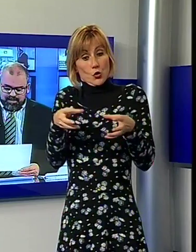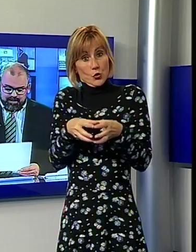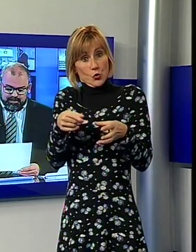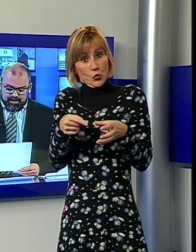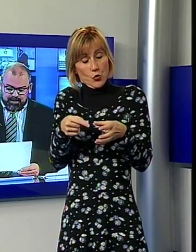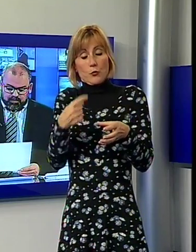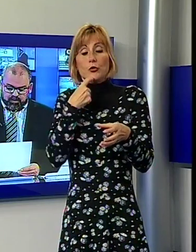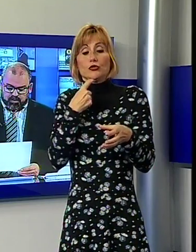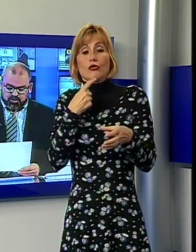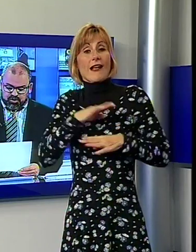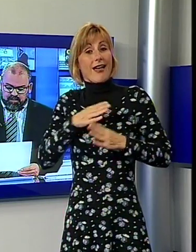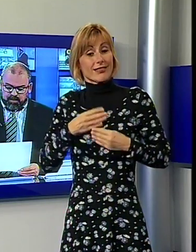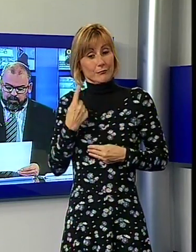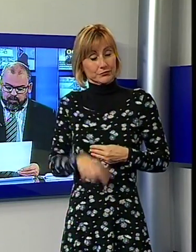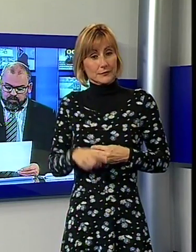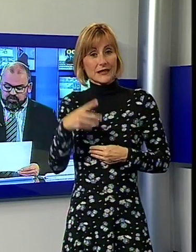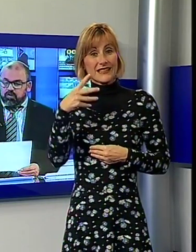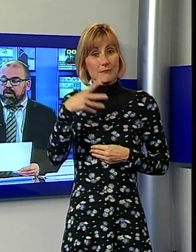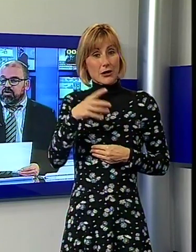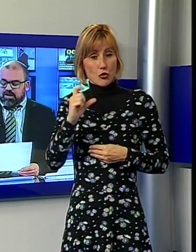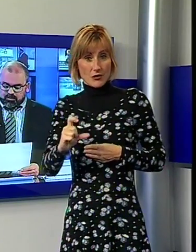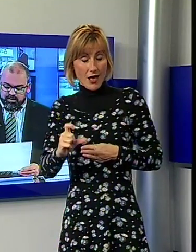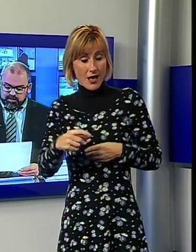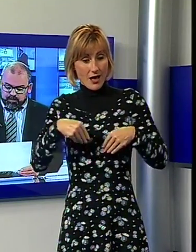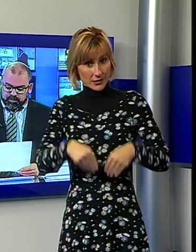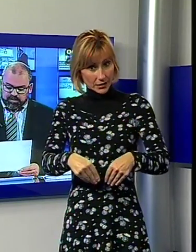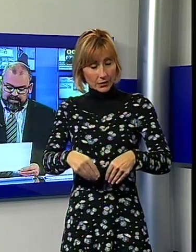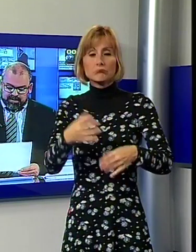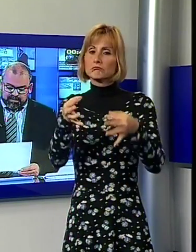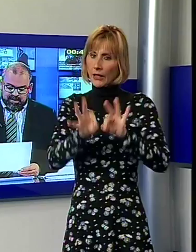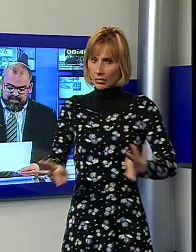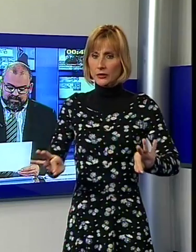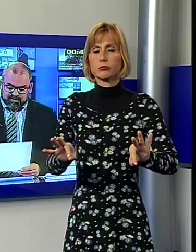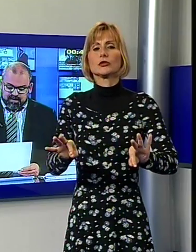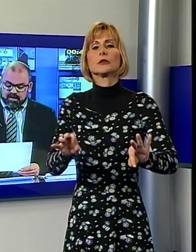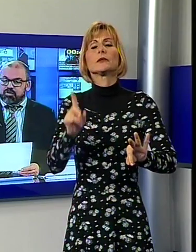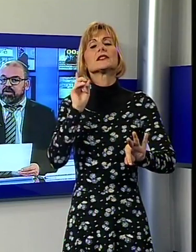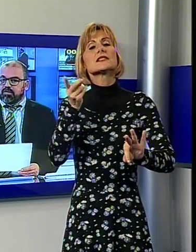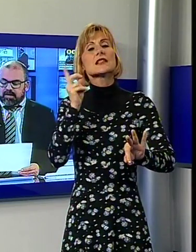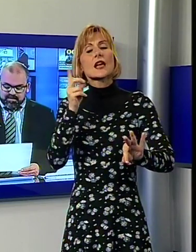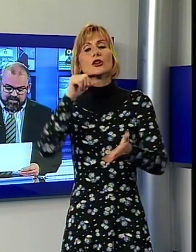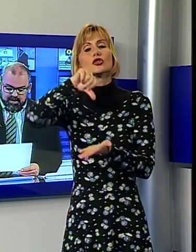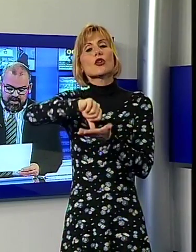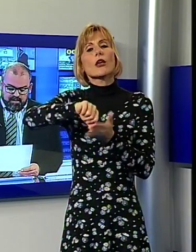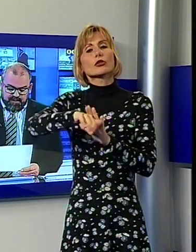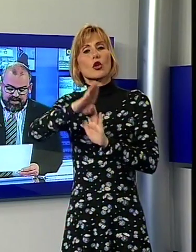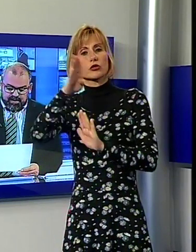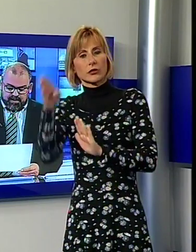candidato che oggi viene proposto ha già dato la disponibilità a ritirarsi se nel centro-destra venga